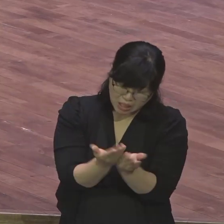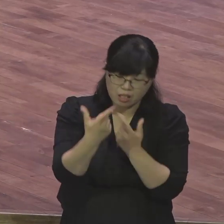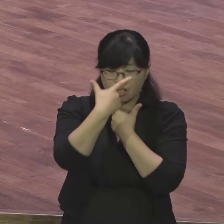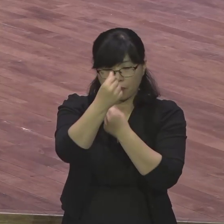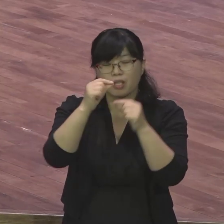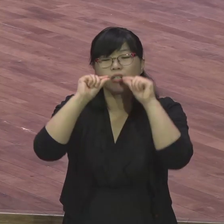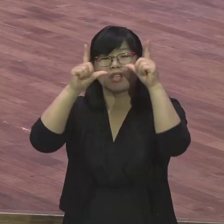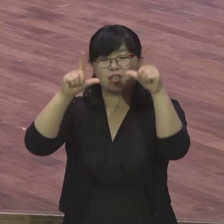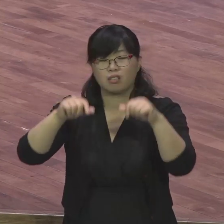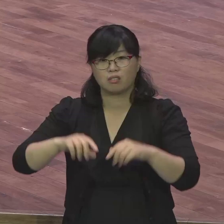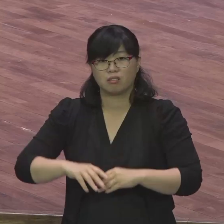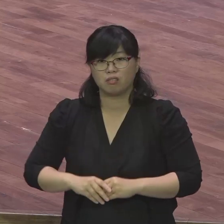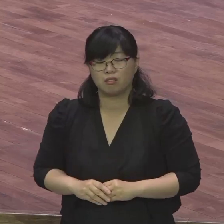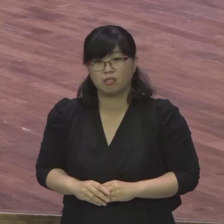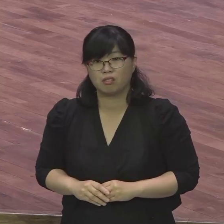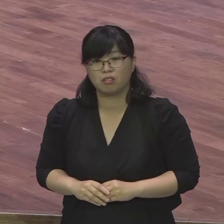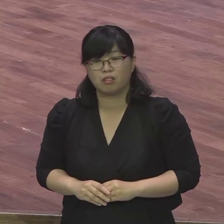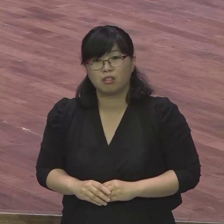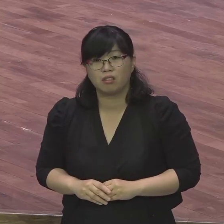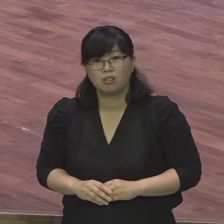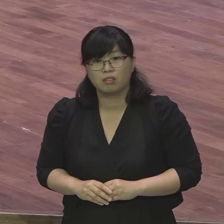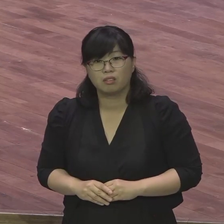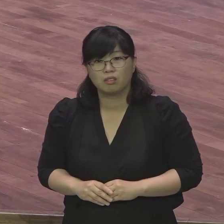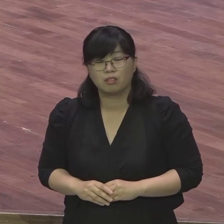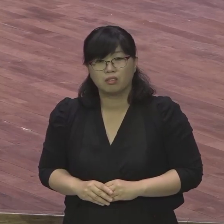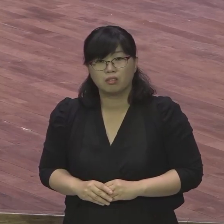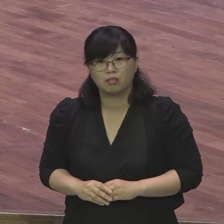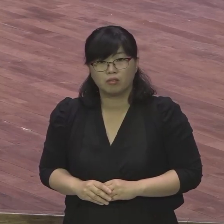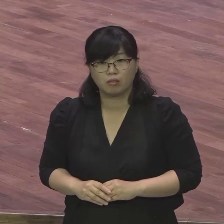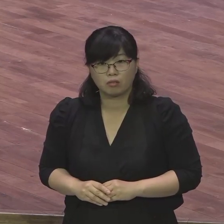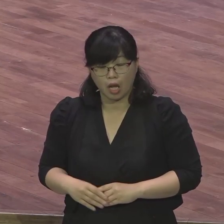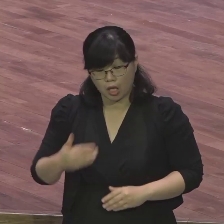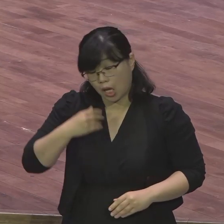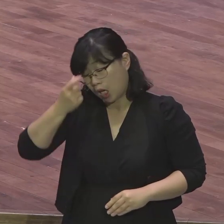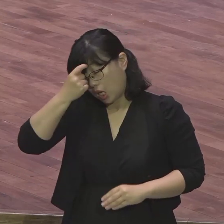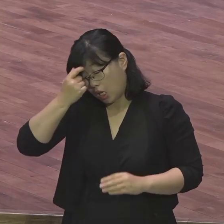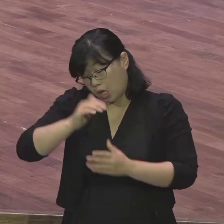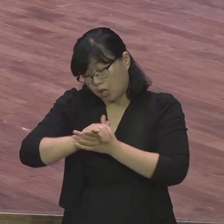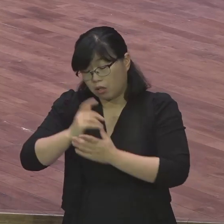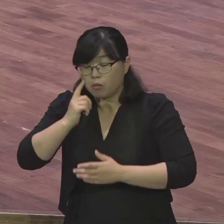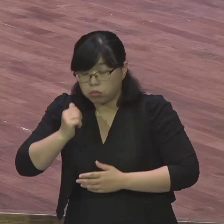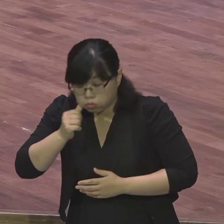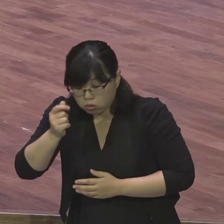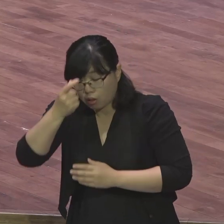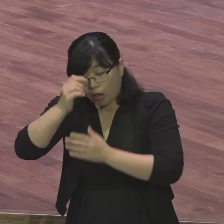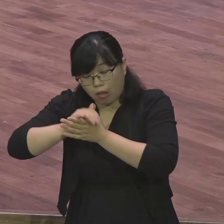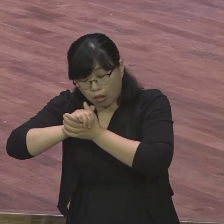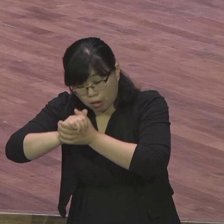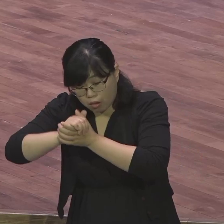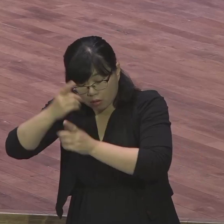거예요 그 서예가 서달라고 할 때 아 내 속에 나도 모르게 그 말씀이 나온 거예요 여러분